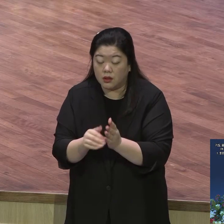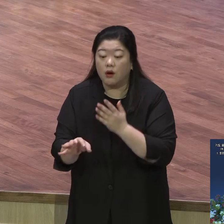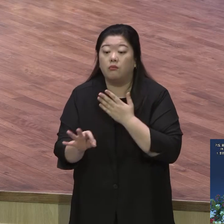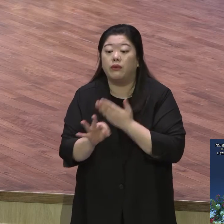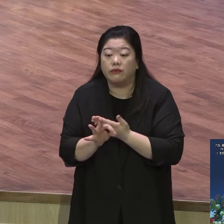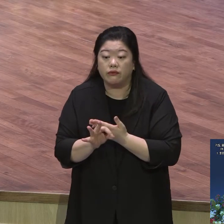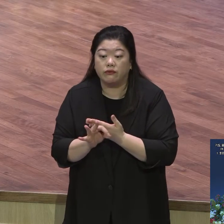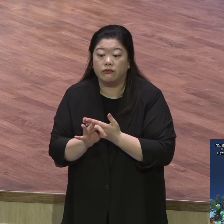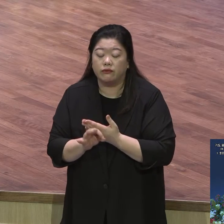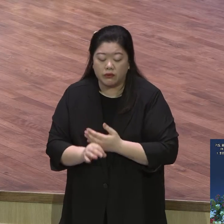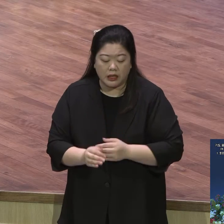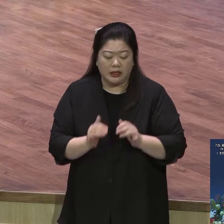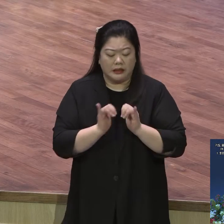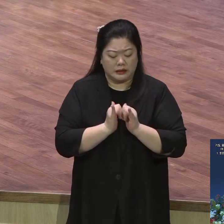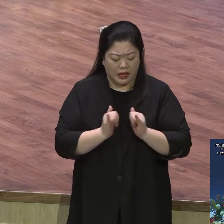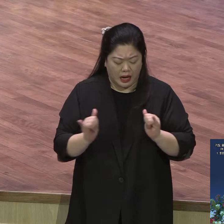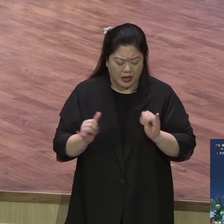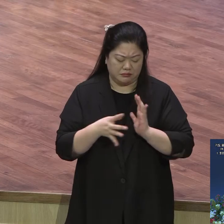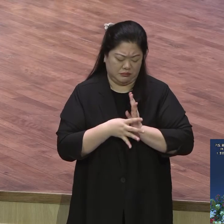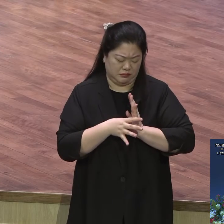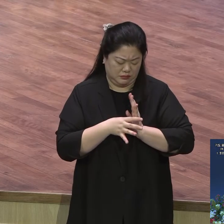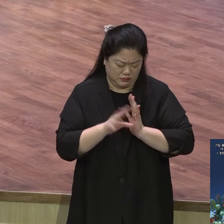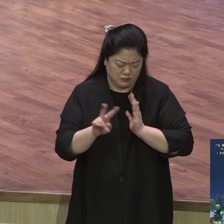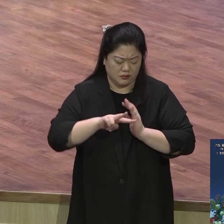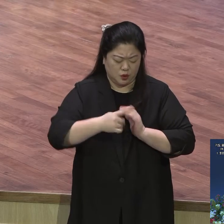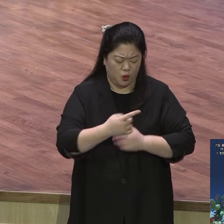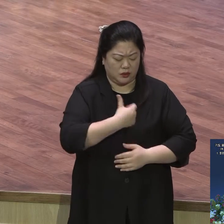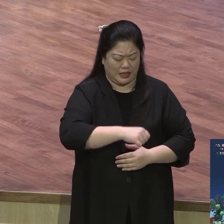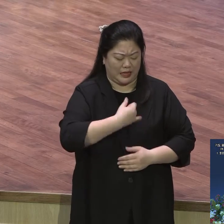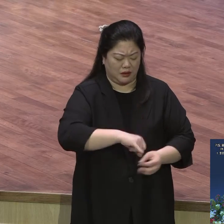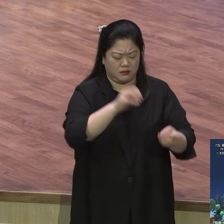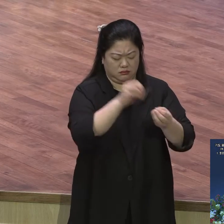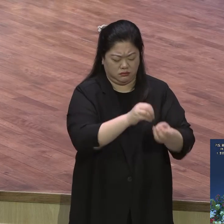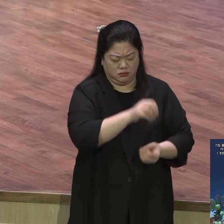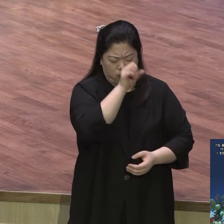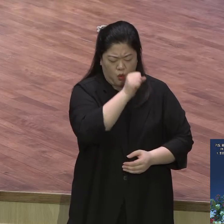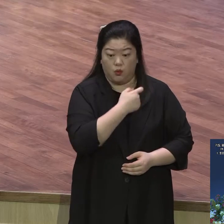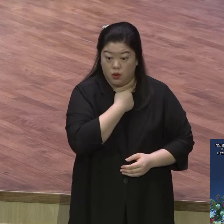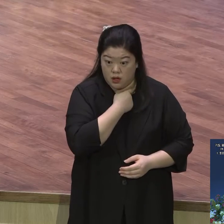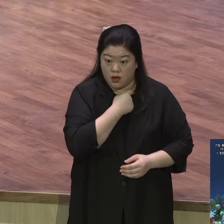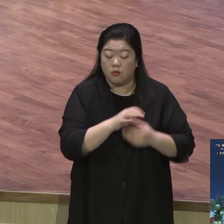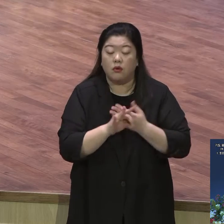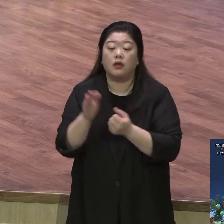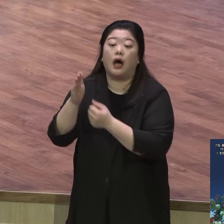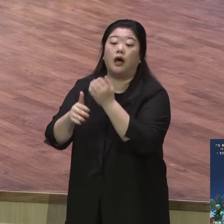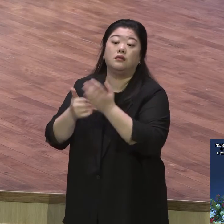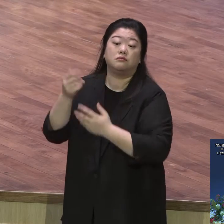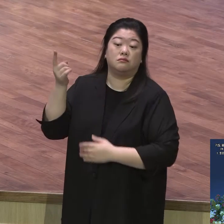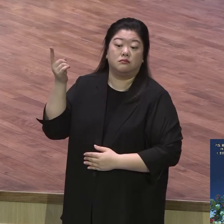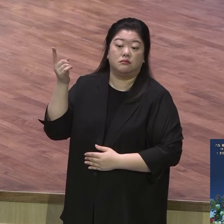그래도 기도하네 지독하재 지독하게 기도하네